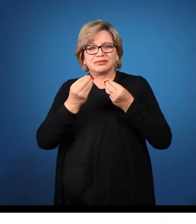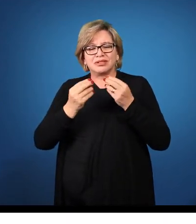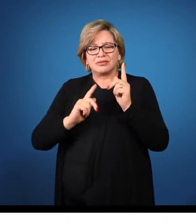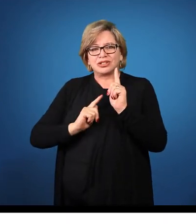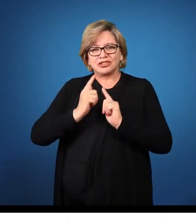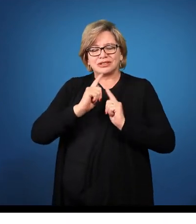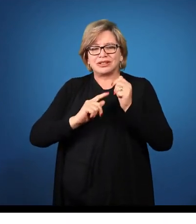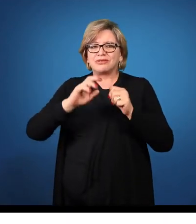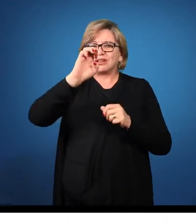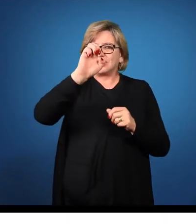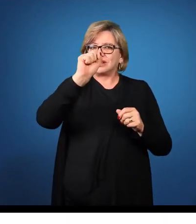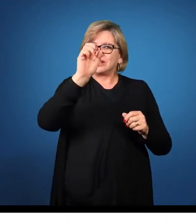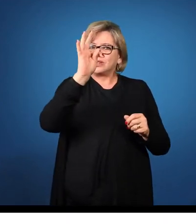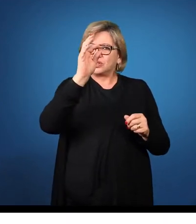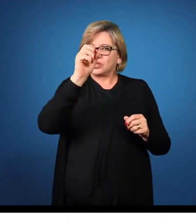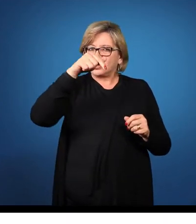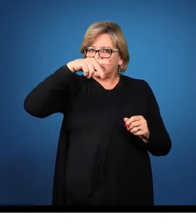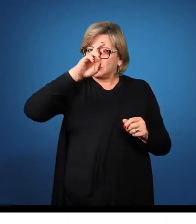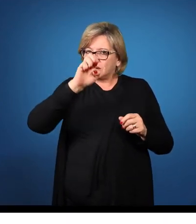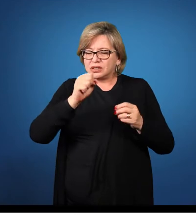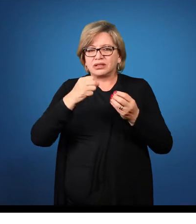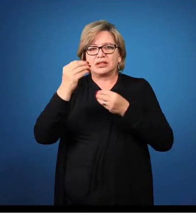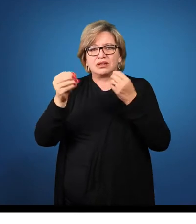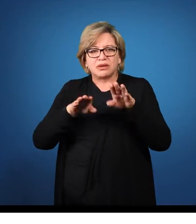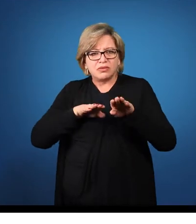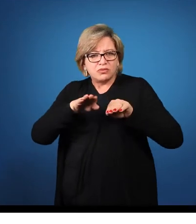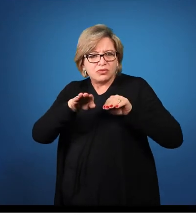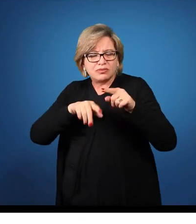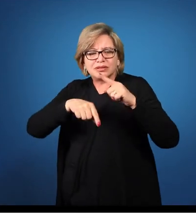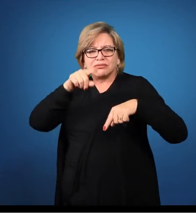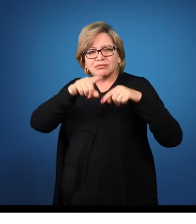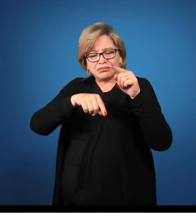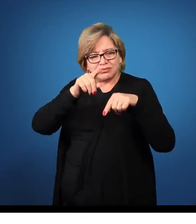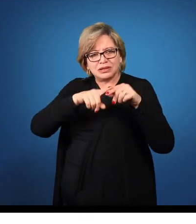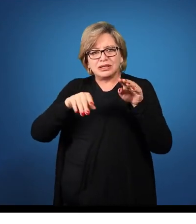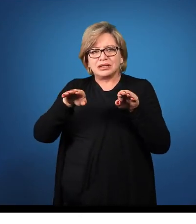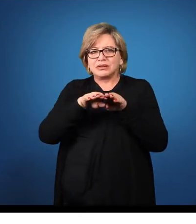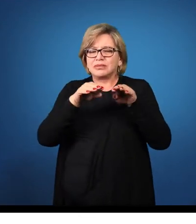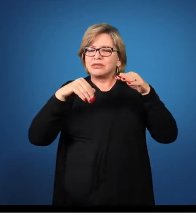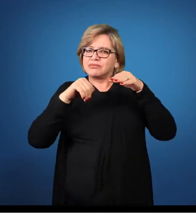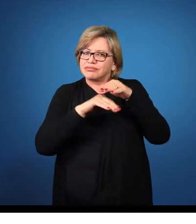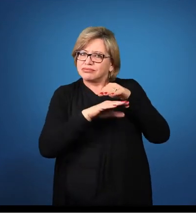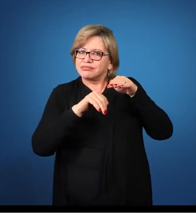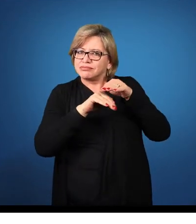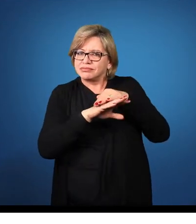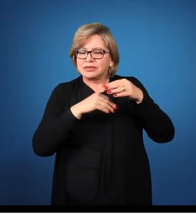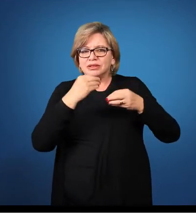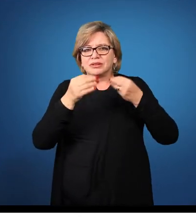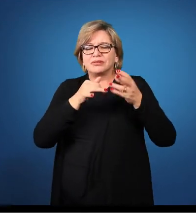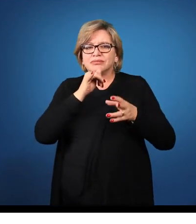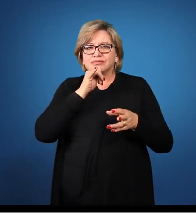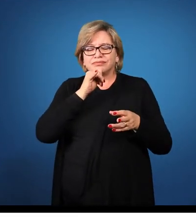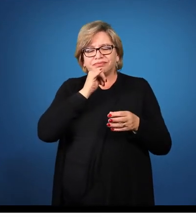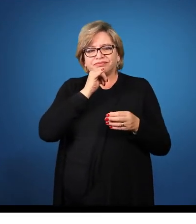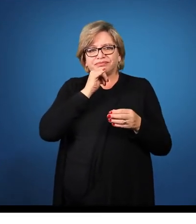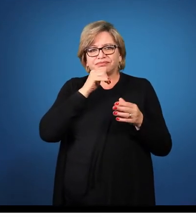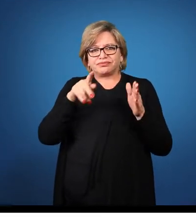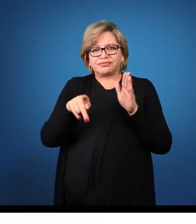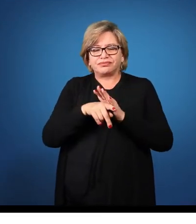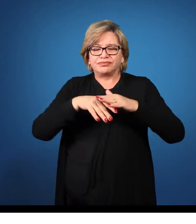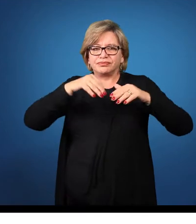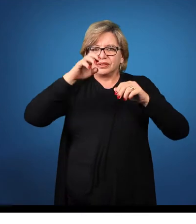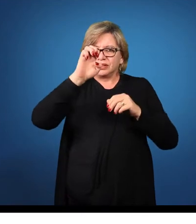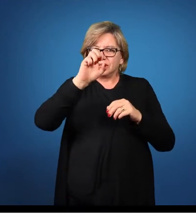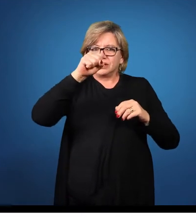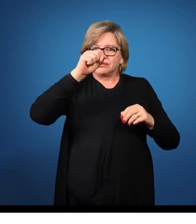gestão de estoques, com os transportes, movimentação de materiais e com a armazenagem. Por exemplo, na questão de estoques,